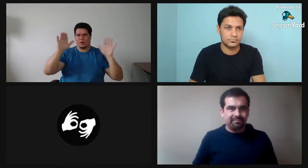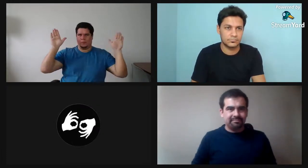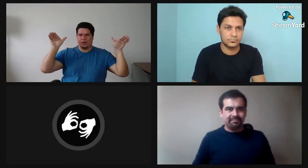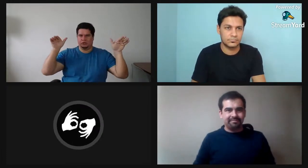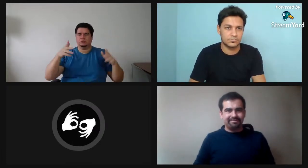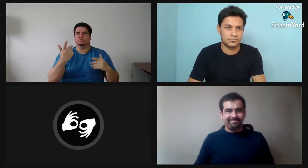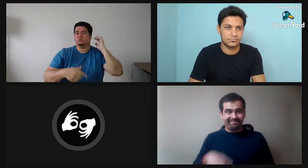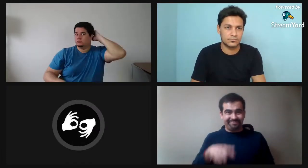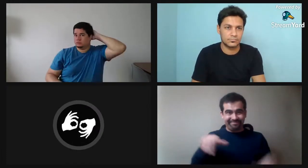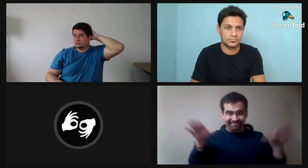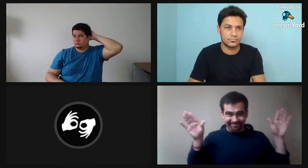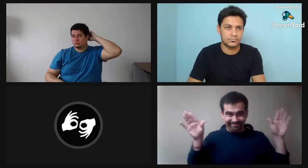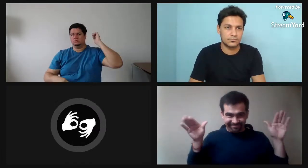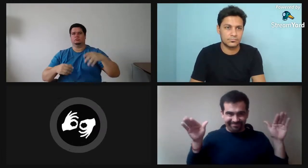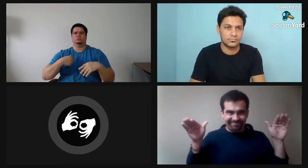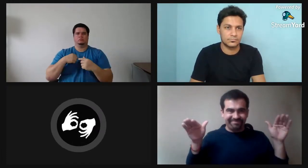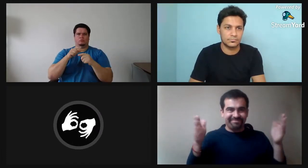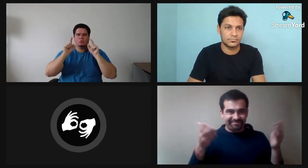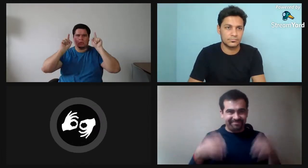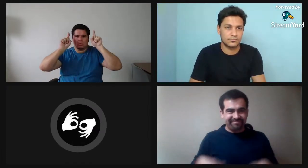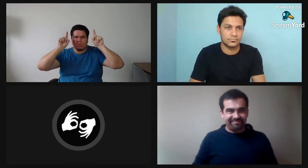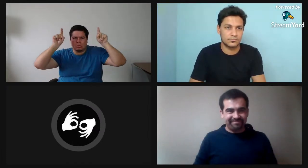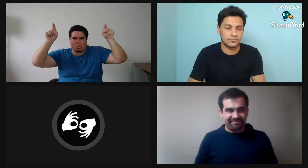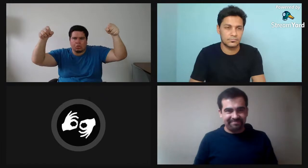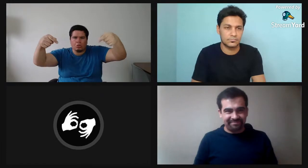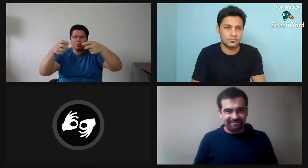Este cambio de ritmo. Es permanente. Durante toda la historia.